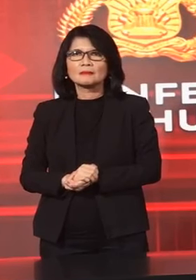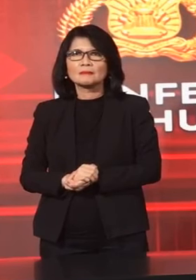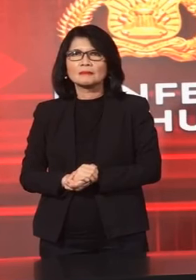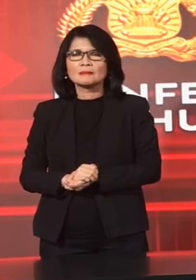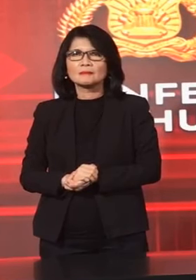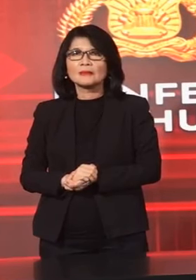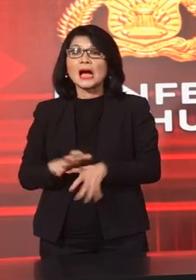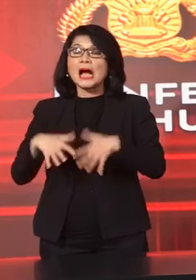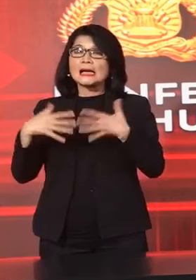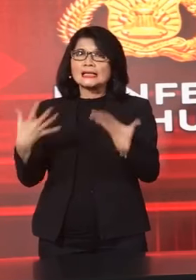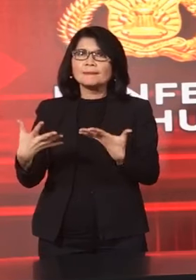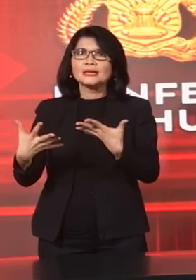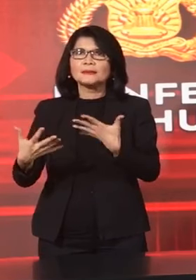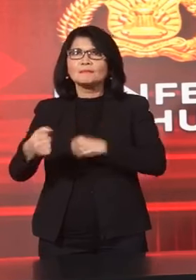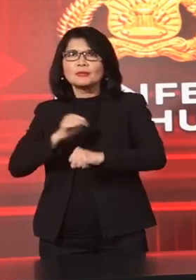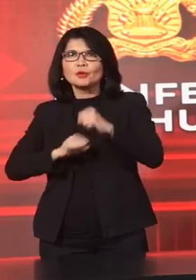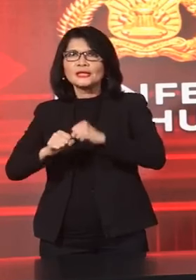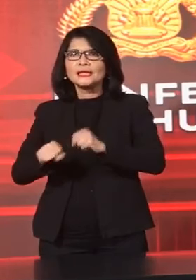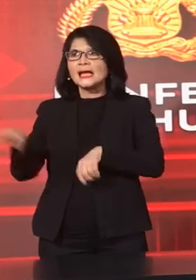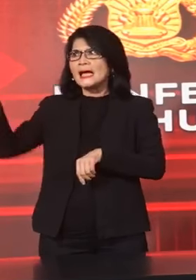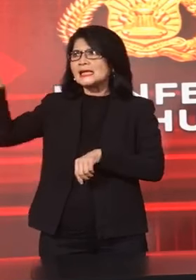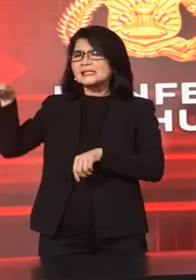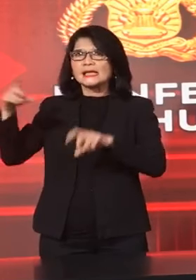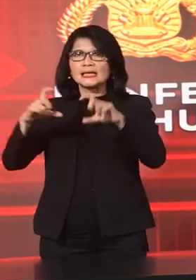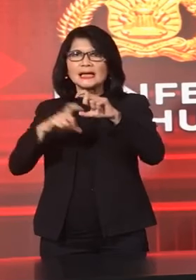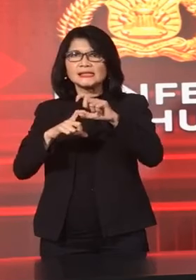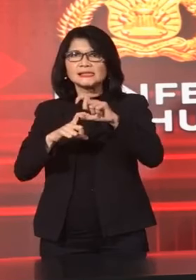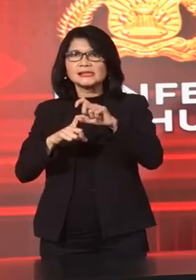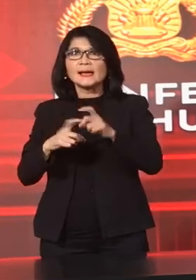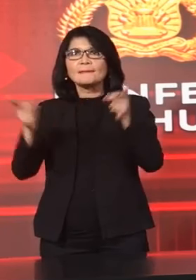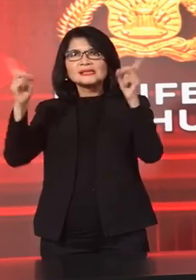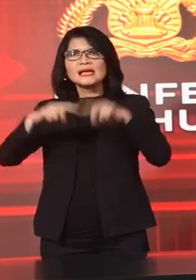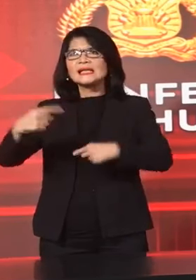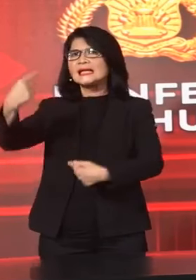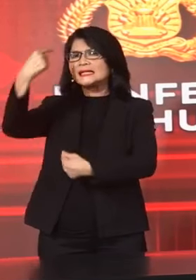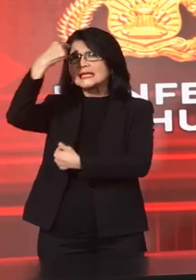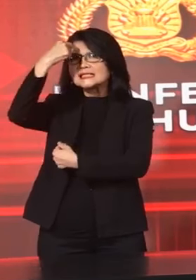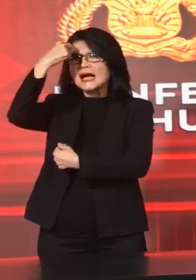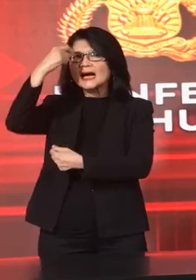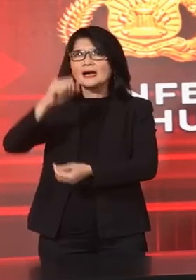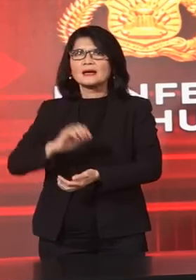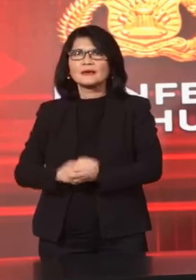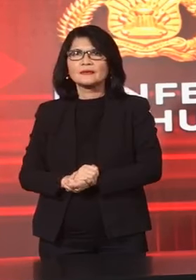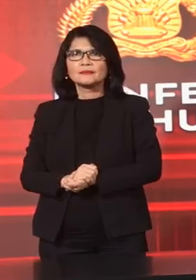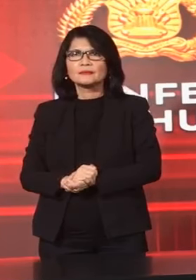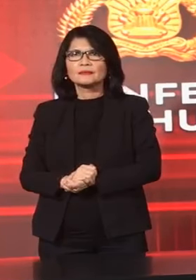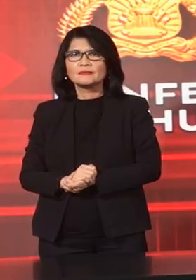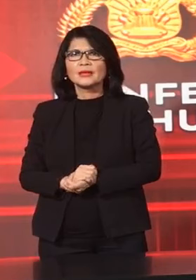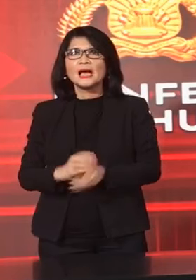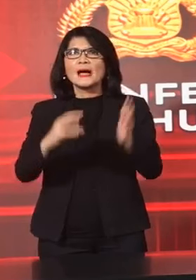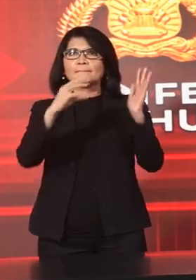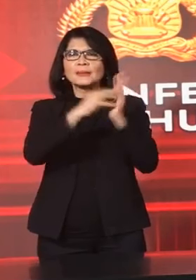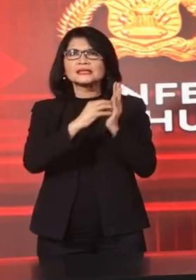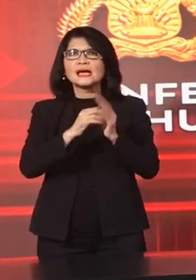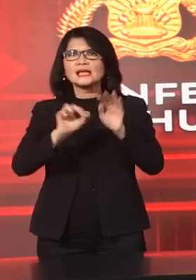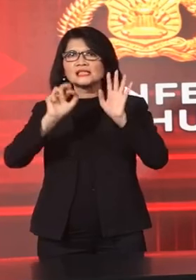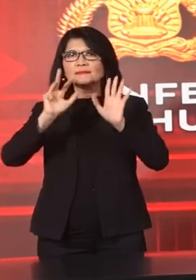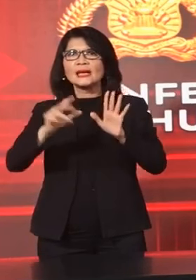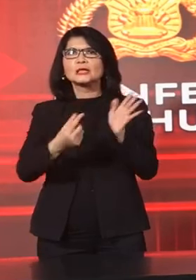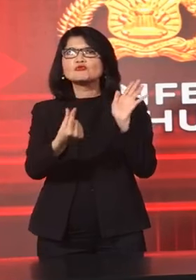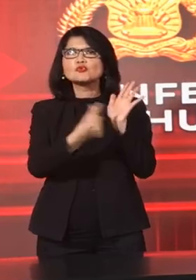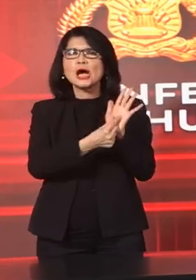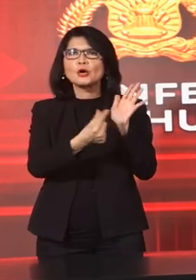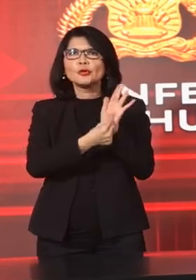ZS Dipersangkakan Dengan Pasal 9 Undang